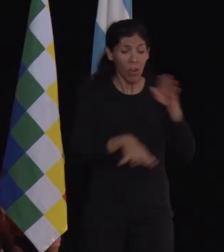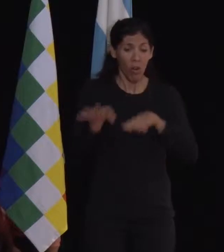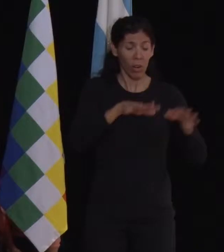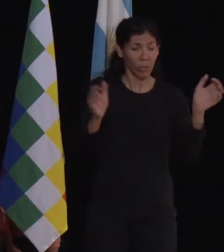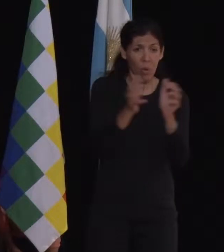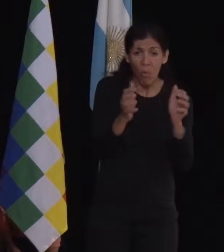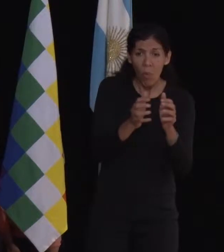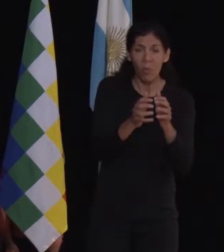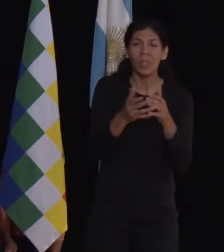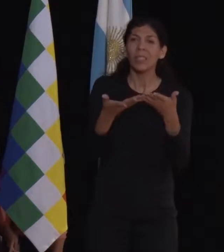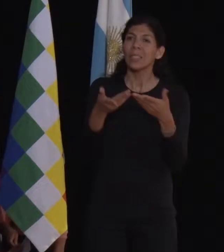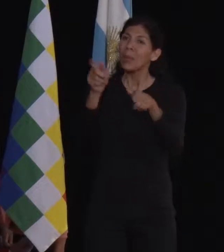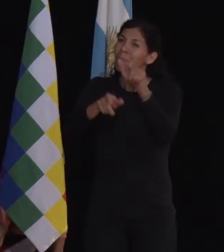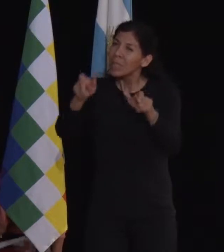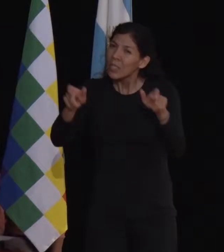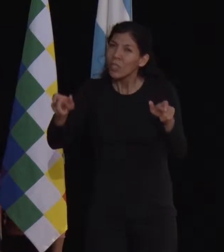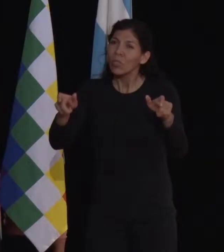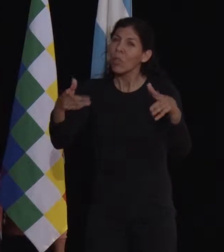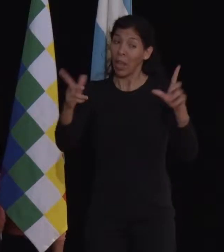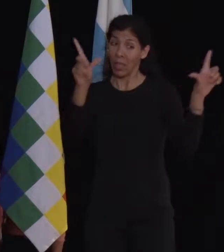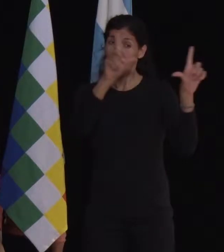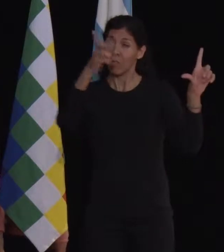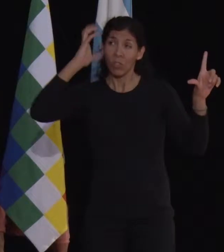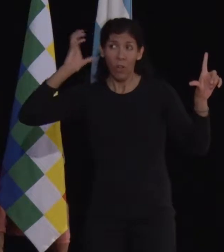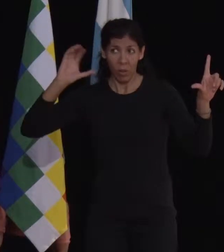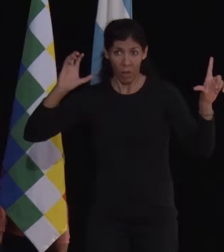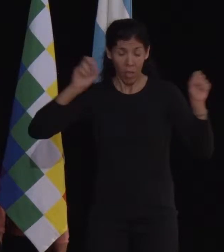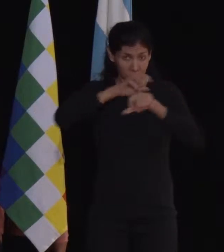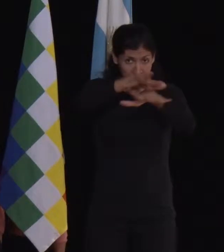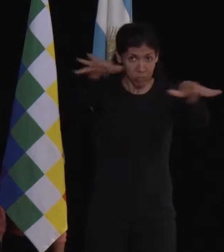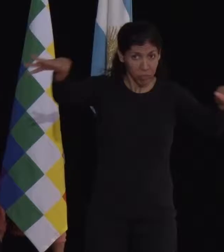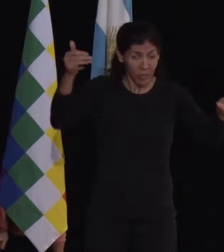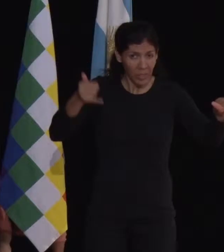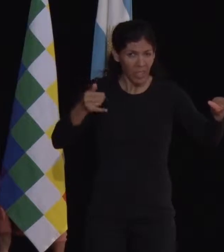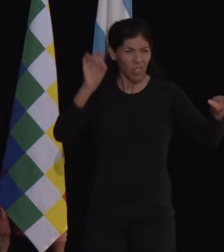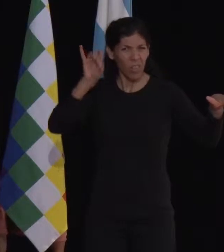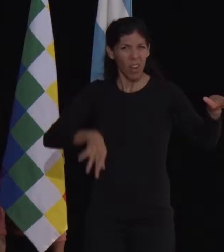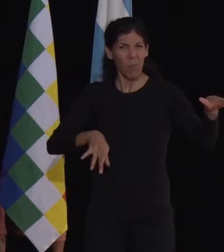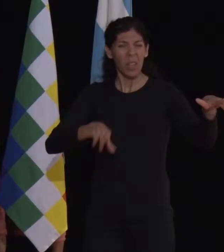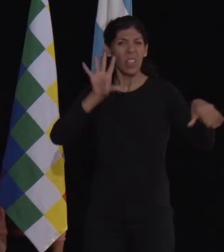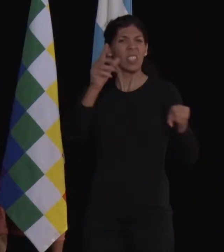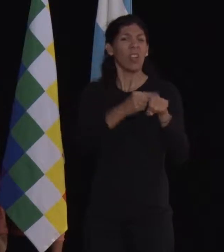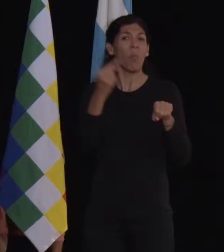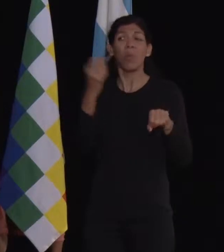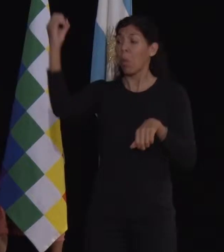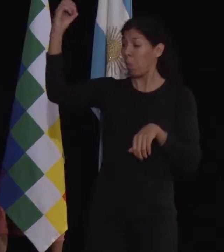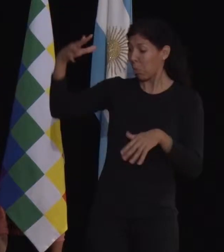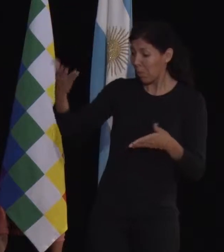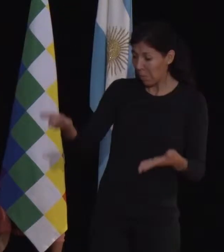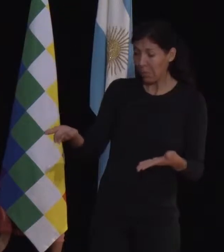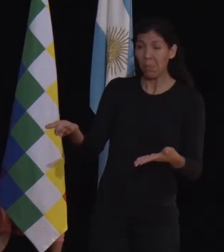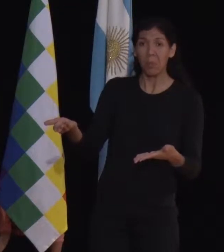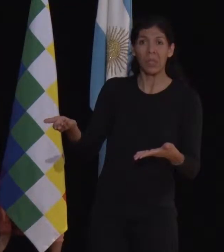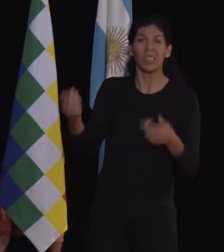personas que tienen la masividad de los medios solo aparecen cinco minutos previo a que empiecen las